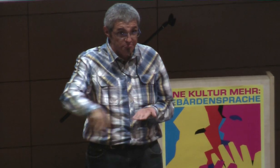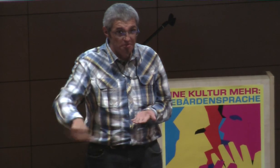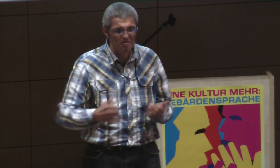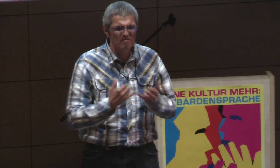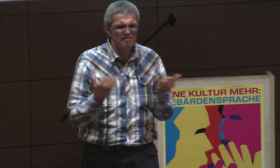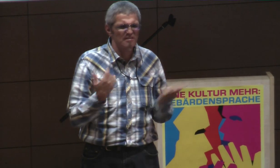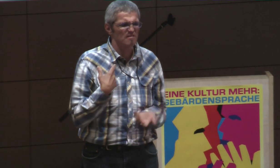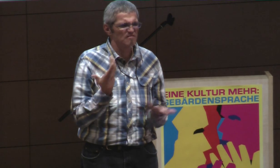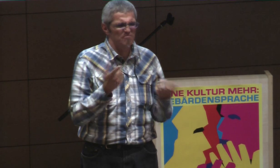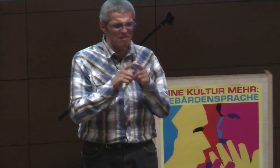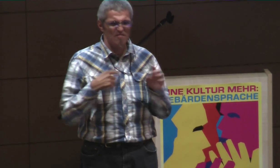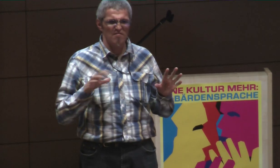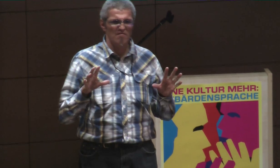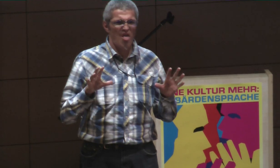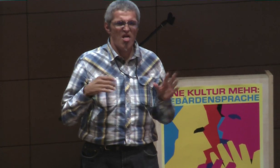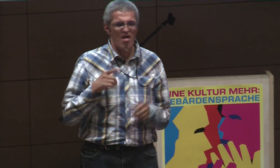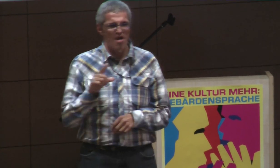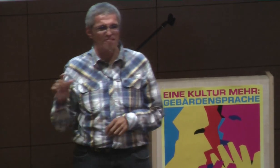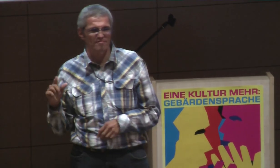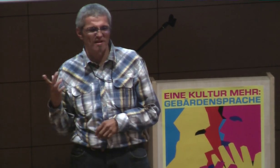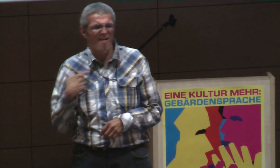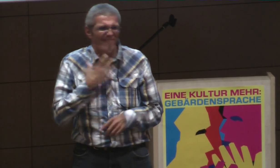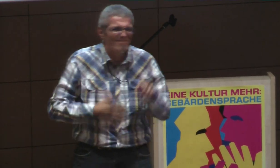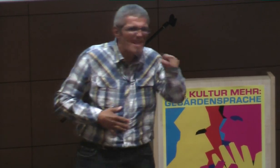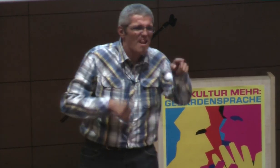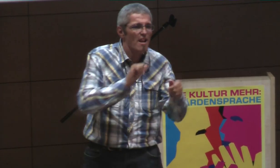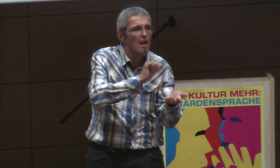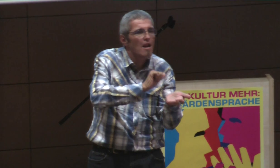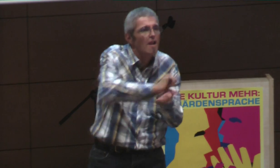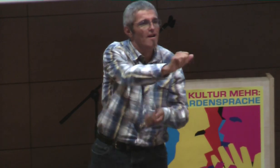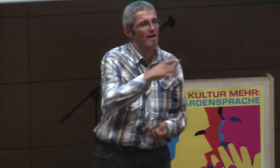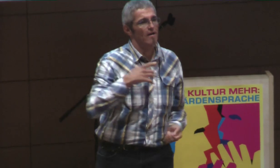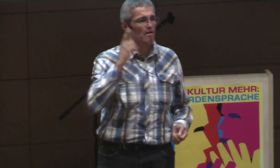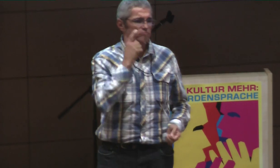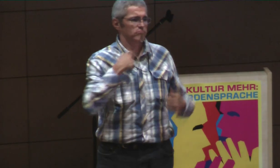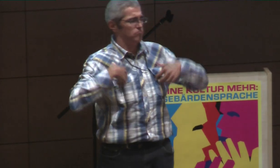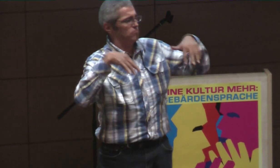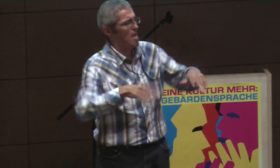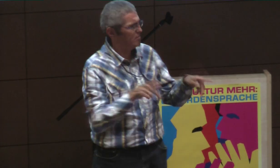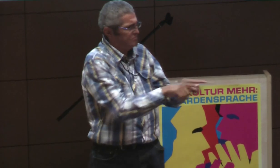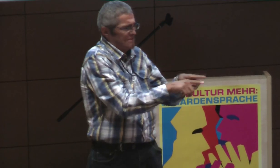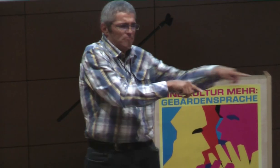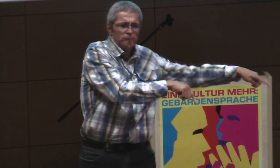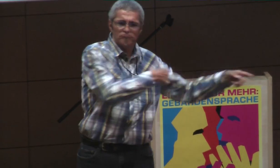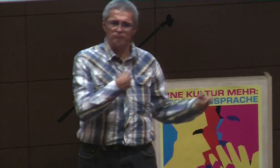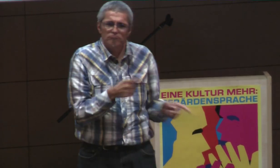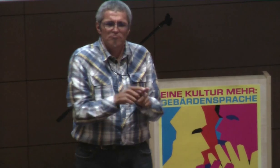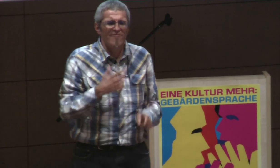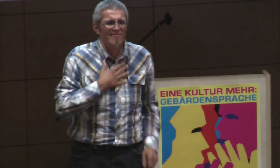ähm, wie werden die Dolmetscher finanziert, wie kann ich die Dolmetscher verwenden, es sind immer, weil ich, weil ich, ich bin da und ich bin, dann, äh, hab ich immer Zweifel,